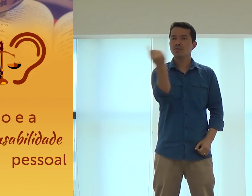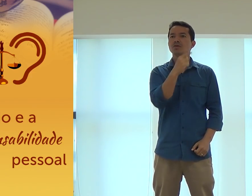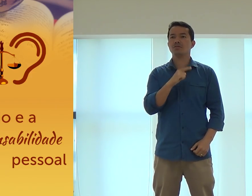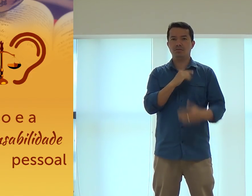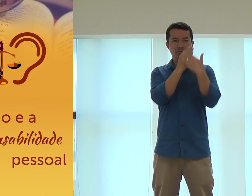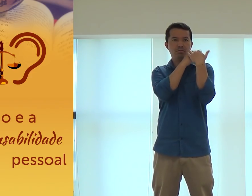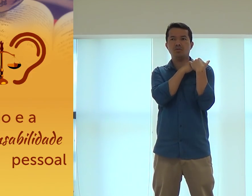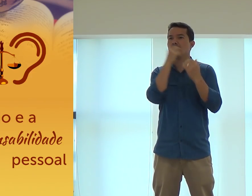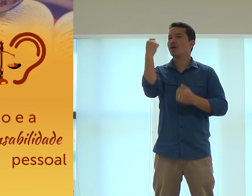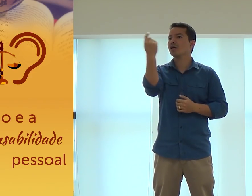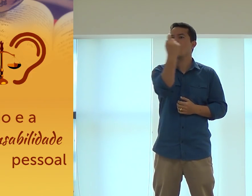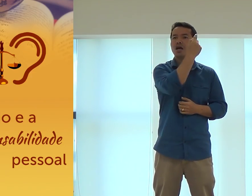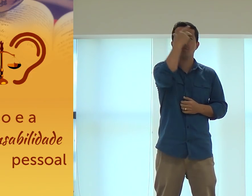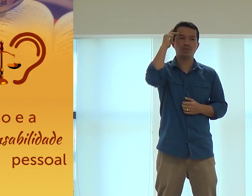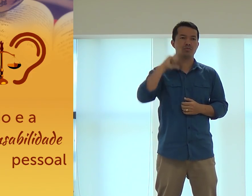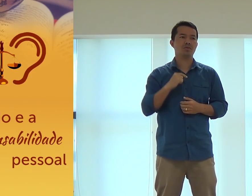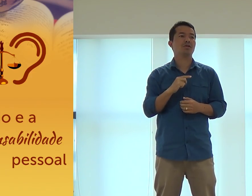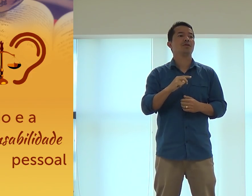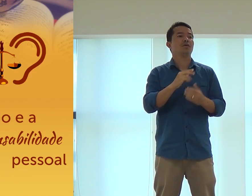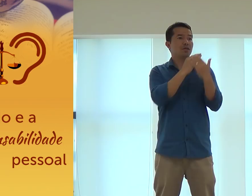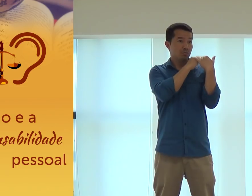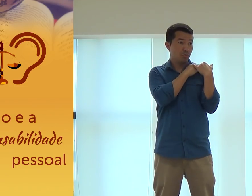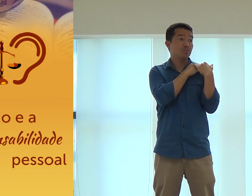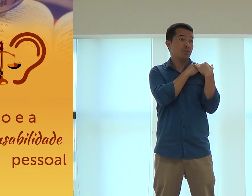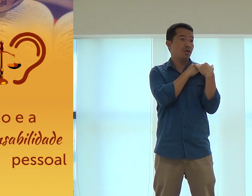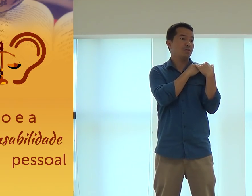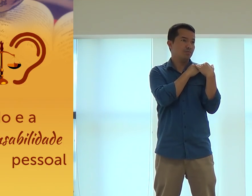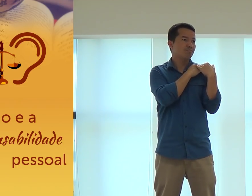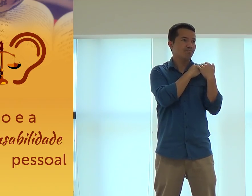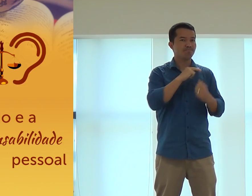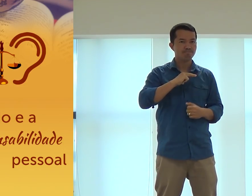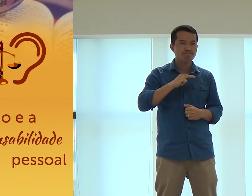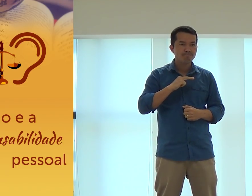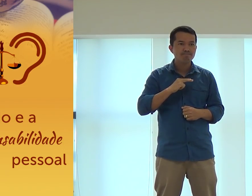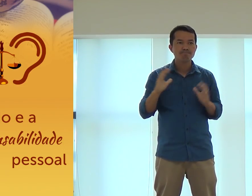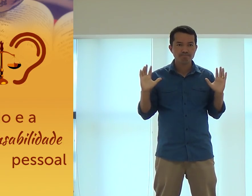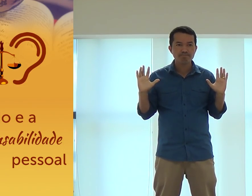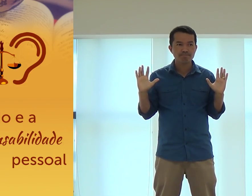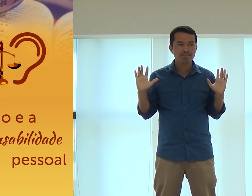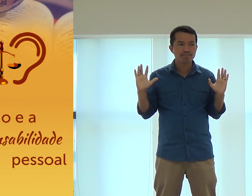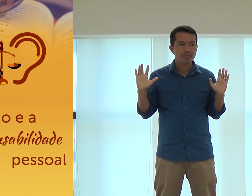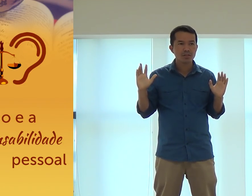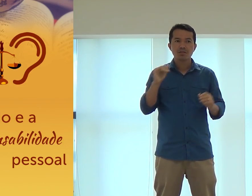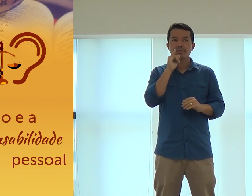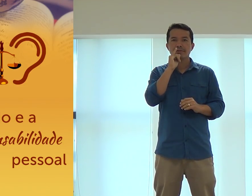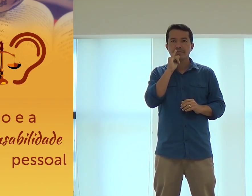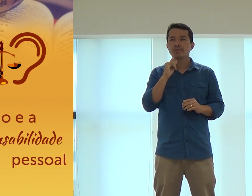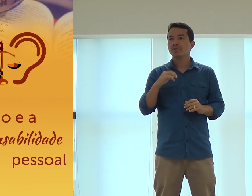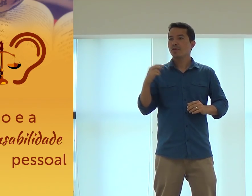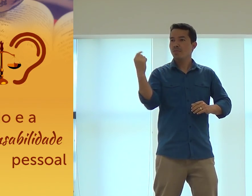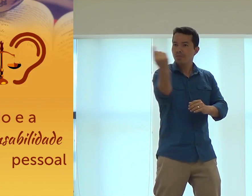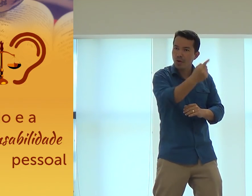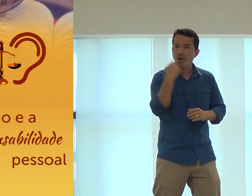sabia que nós temos responsabilidades? Cada um tem uma. Vocês sabiam disso? Então, por exemplo,